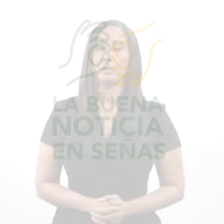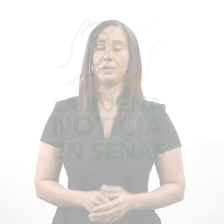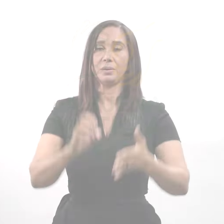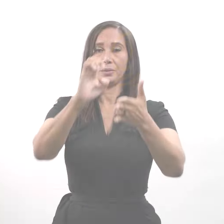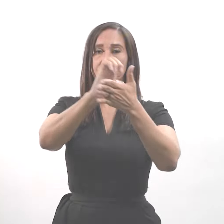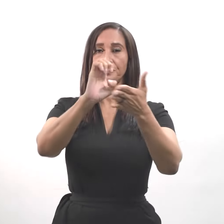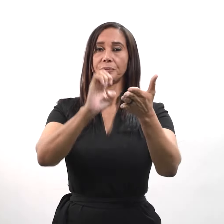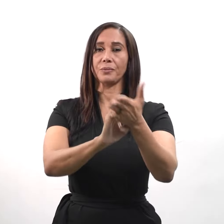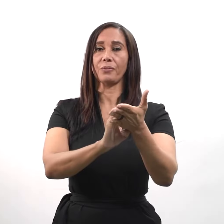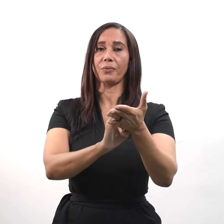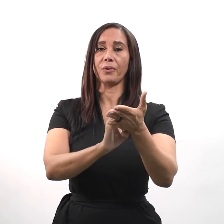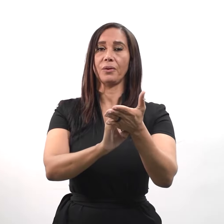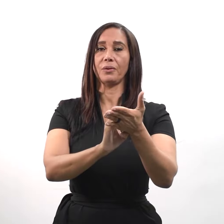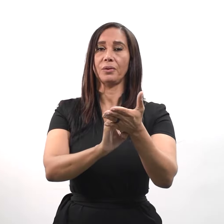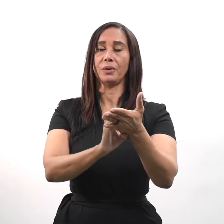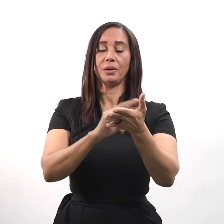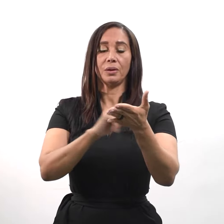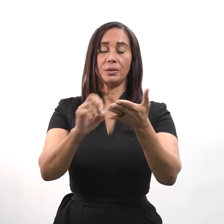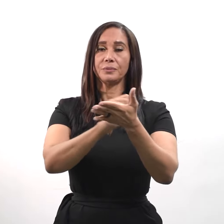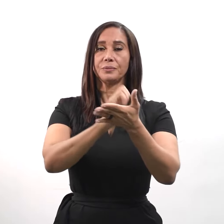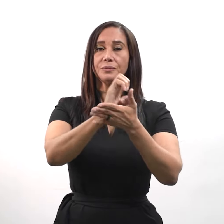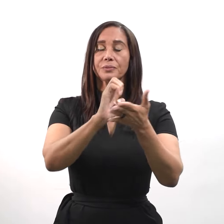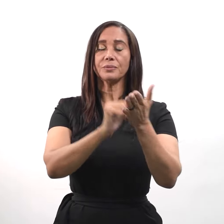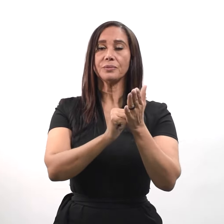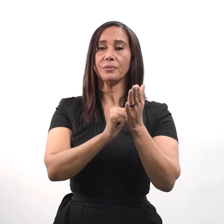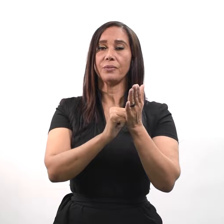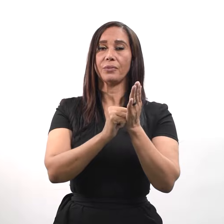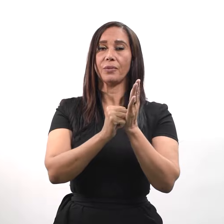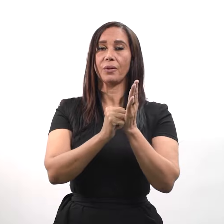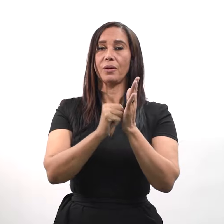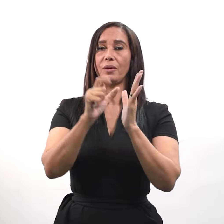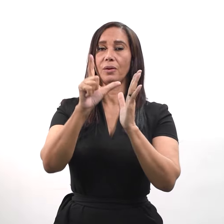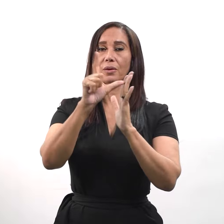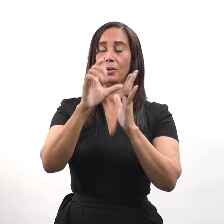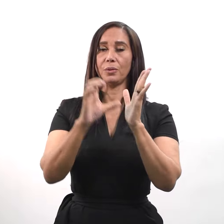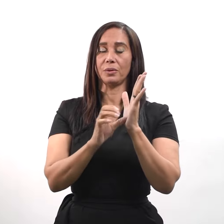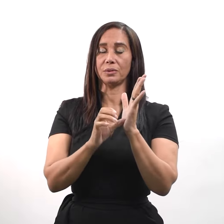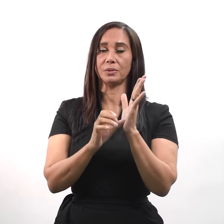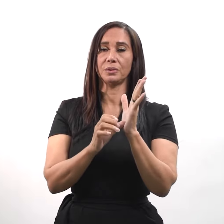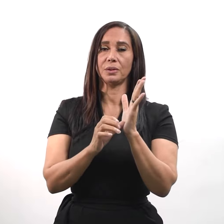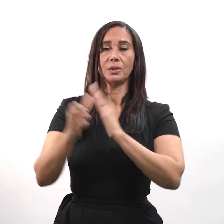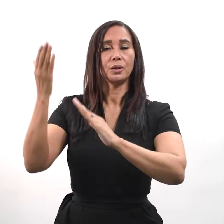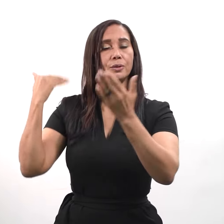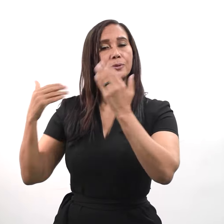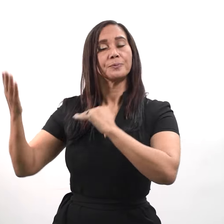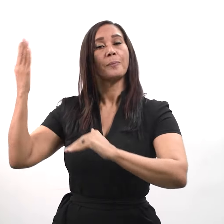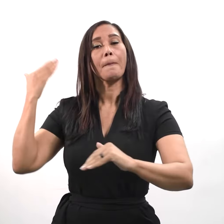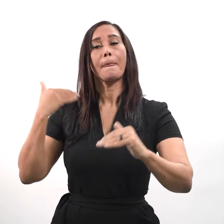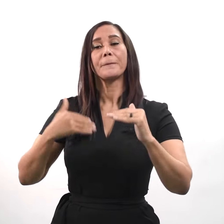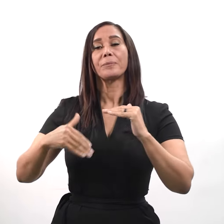Evangelio Lectura del Santo Evangelio según San Lucas En aquel tiempo, mientras iban